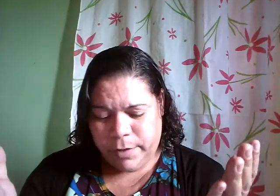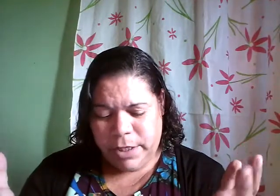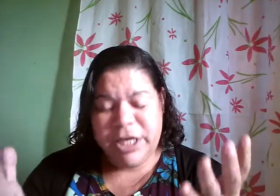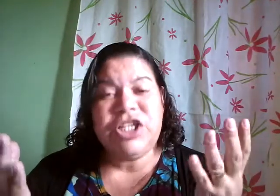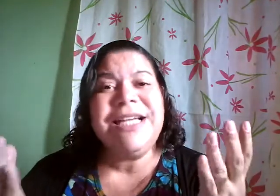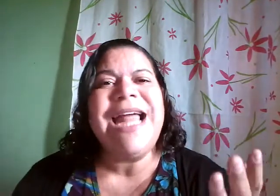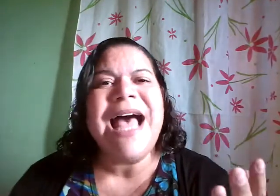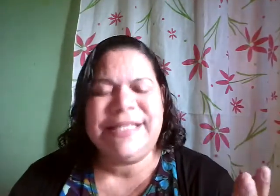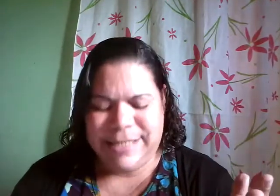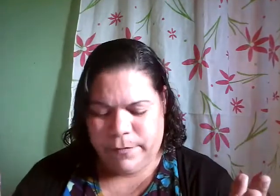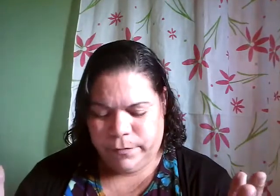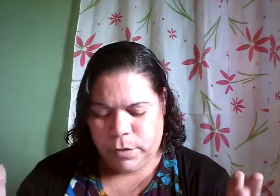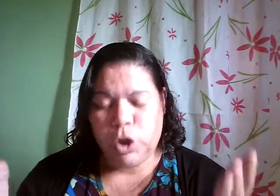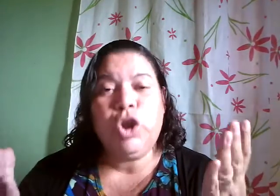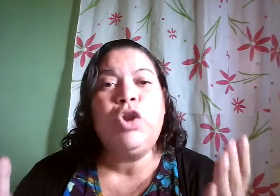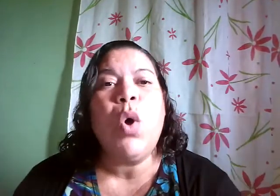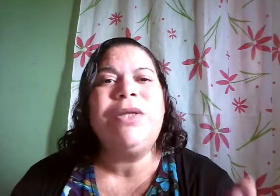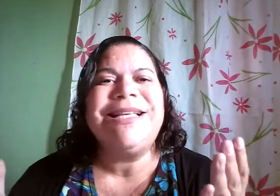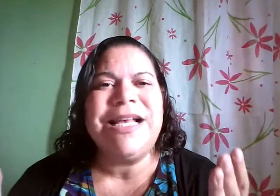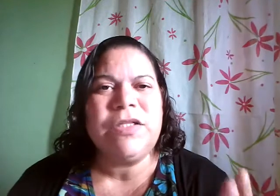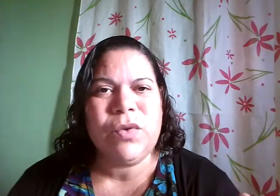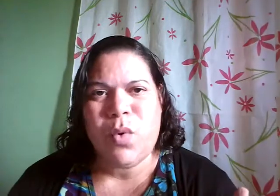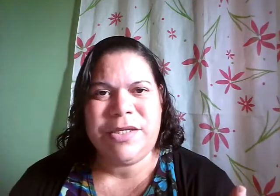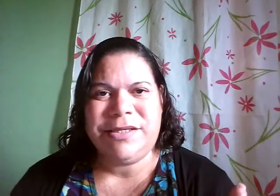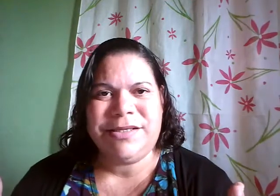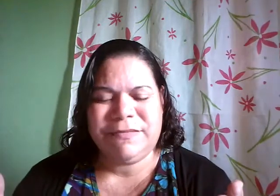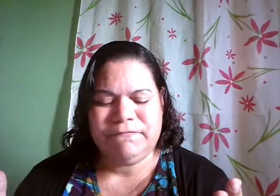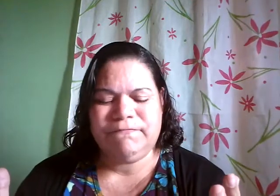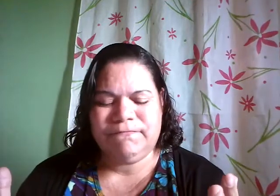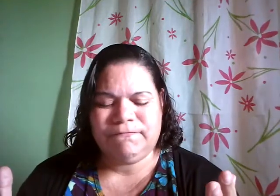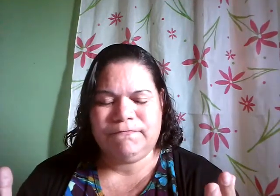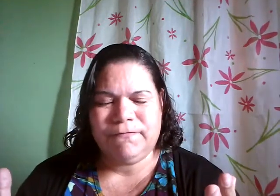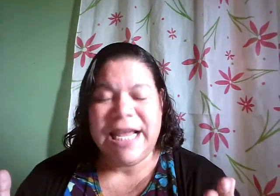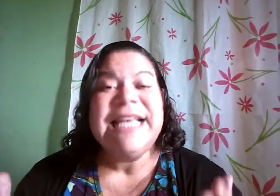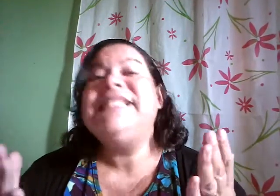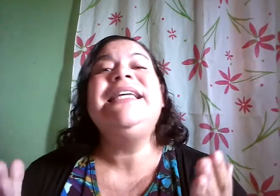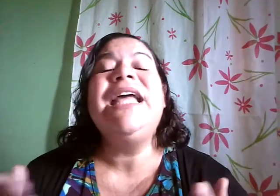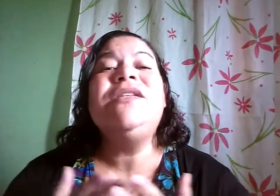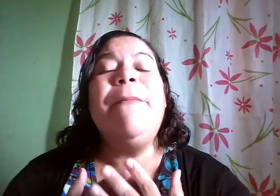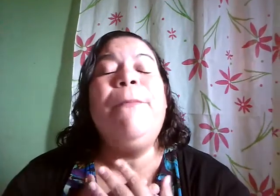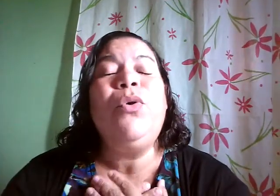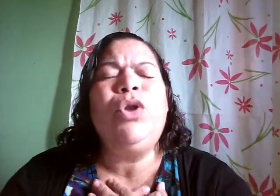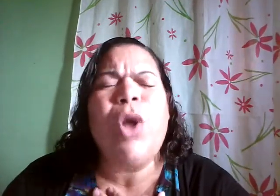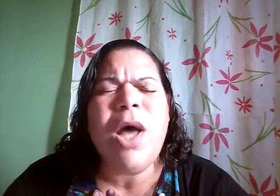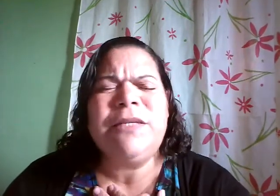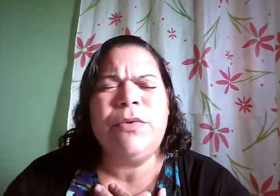E de graça, todas as coisas. Se Deus é por nós, meu,